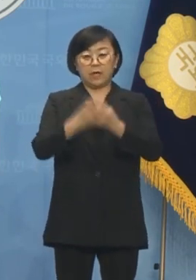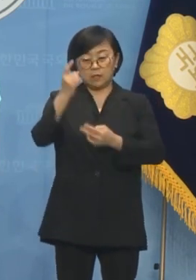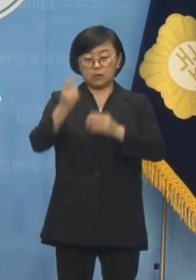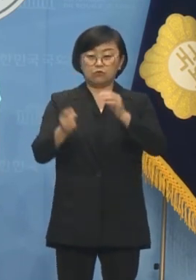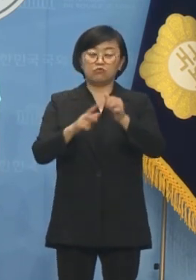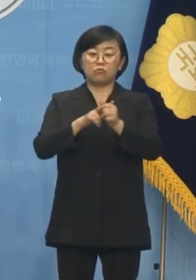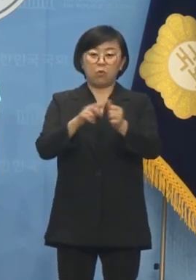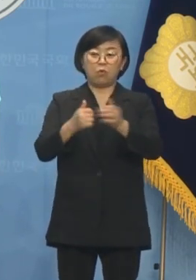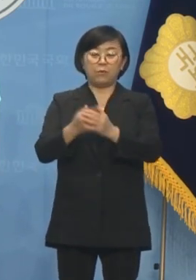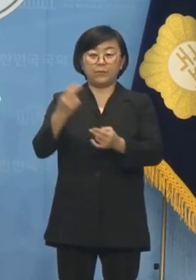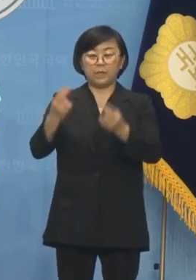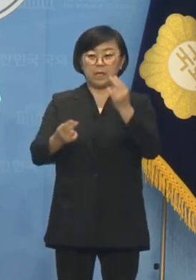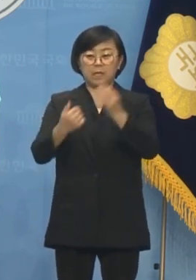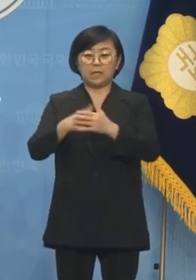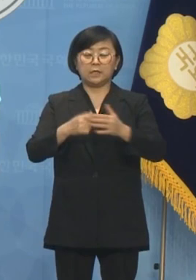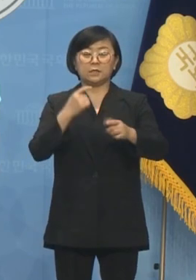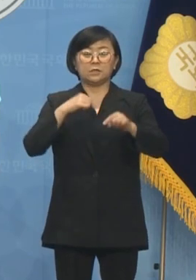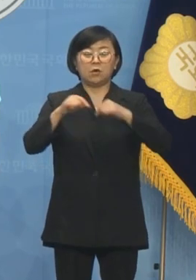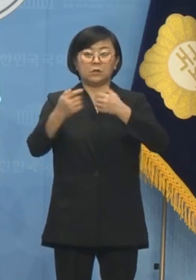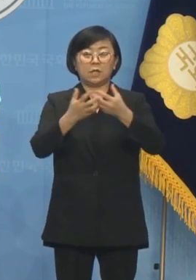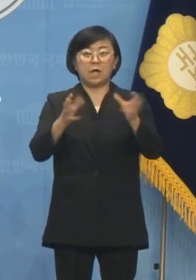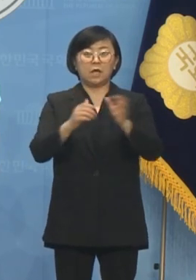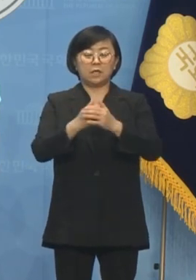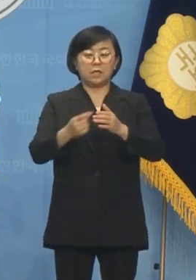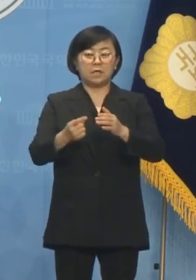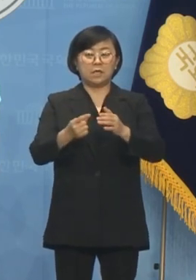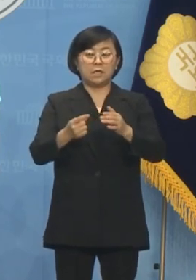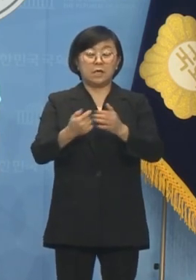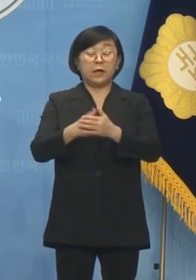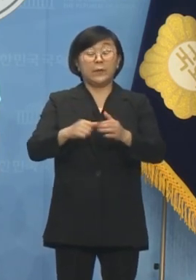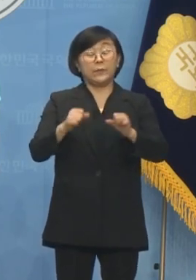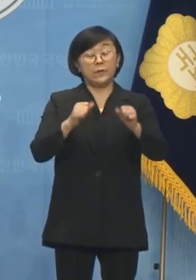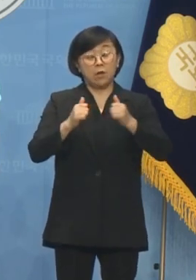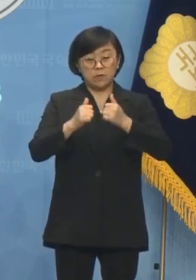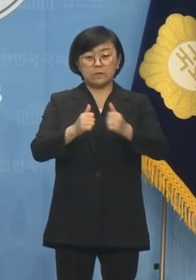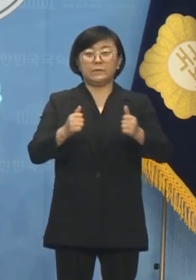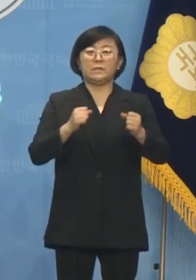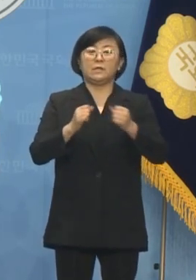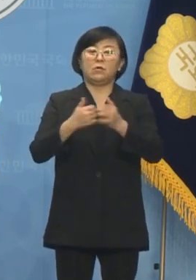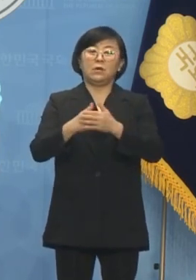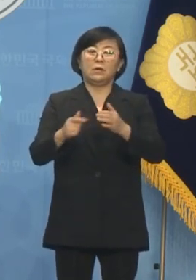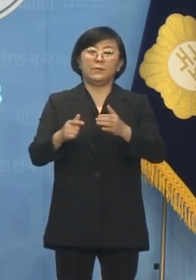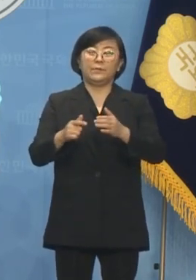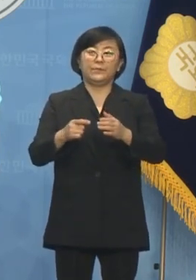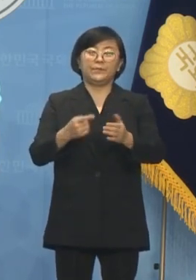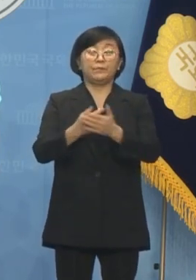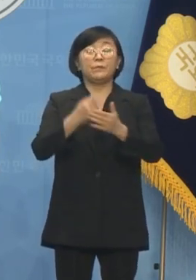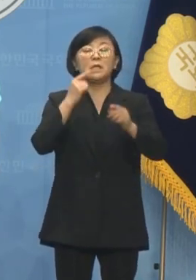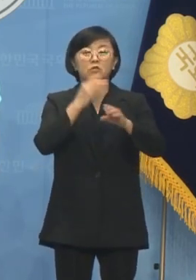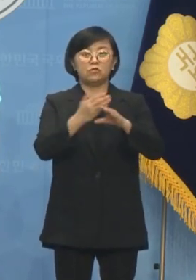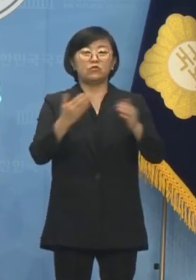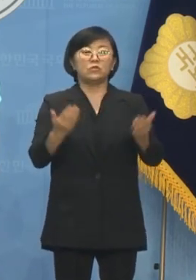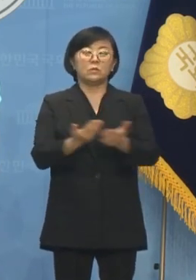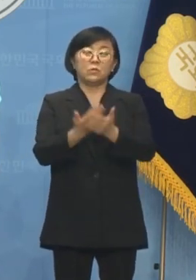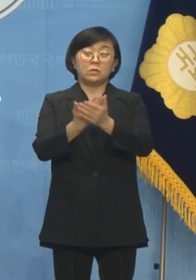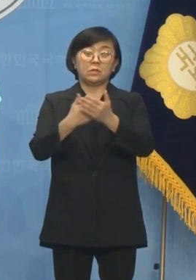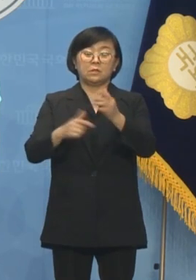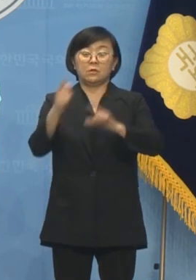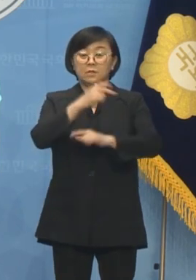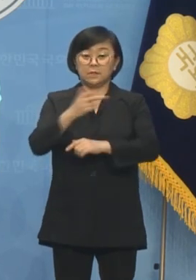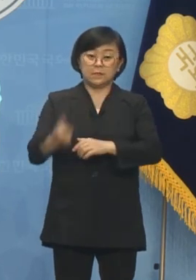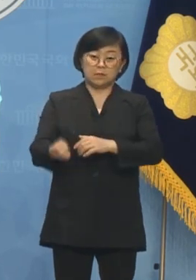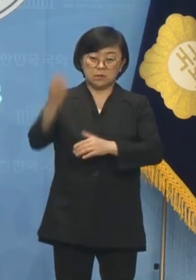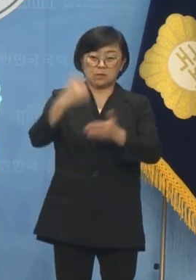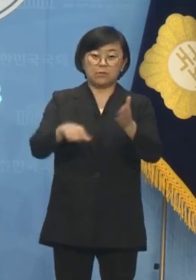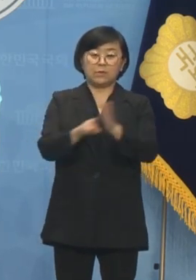비례연합 정당인 더불어민주연합의 선전을 위해 뛸 것입니다. 민주진보 진영의 더 큰 승리를 위해